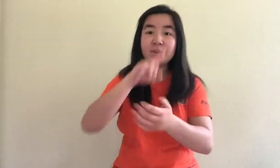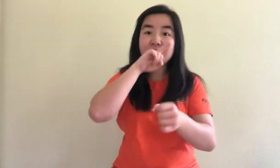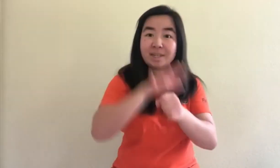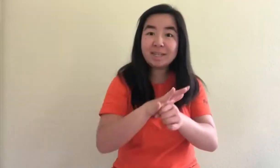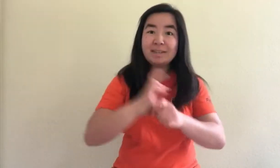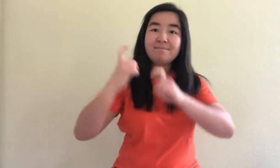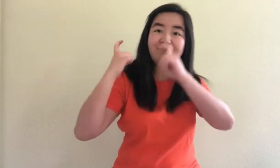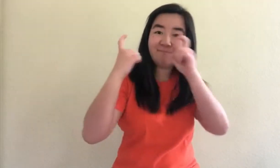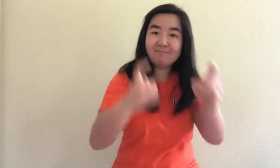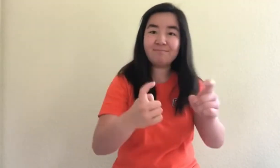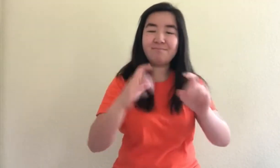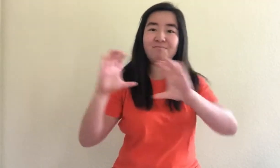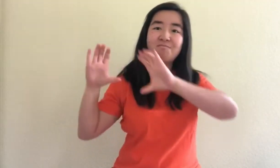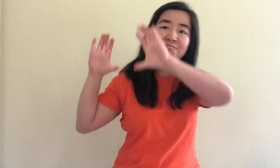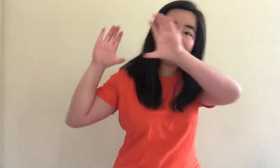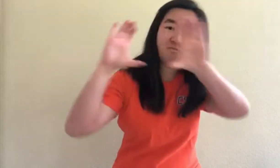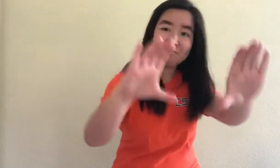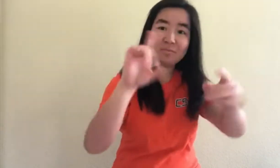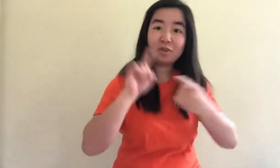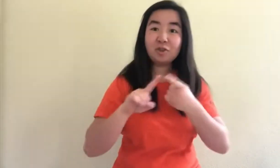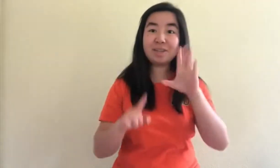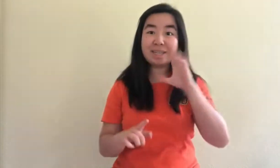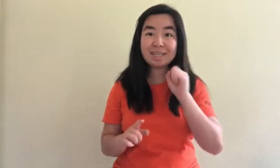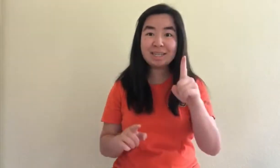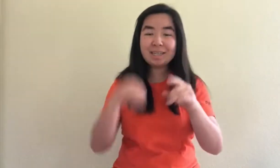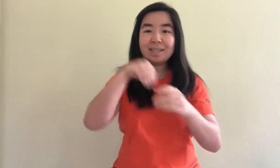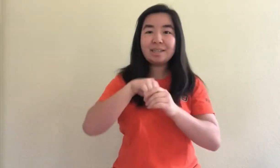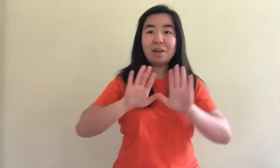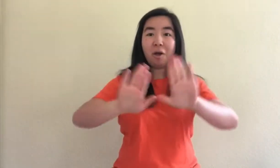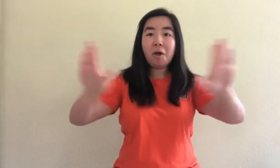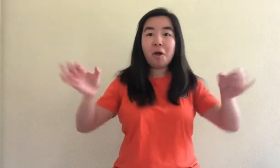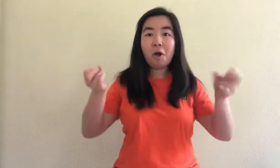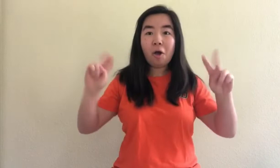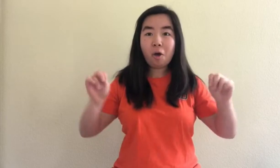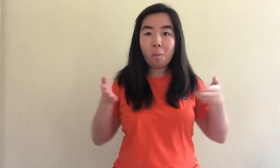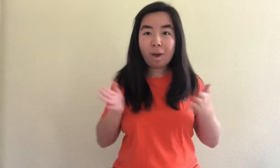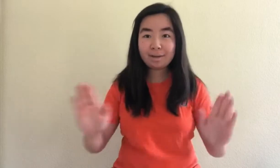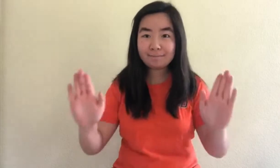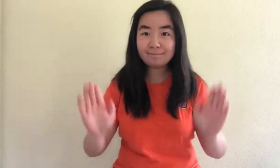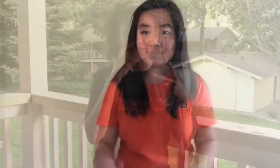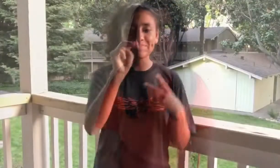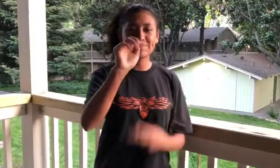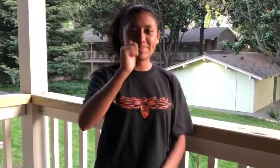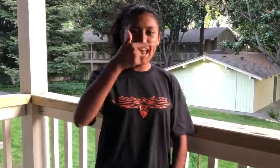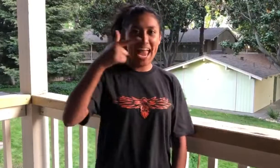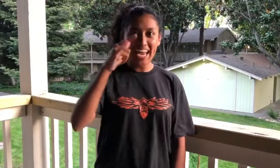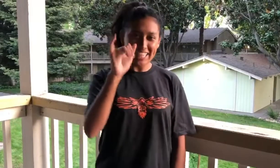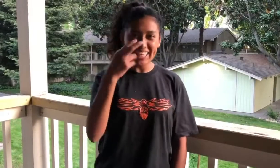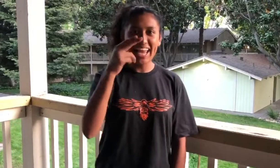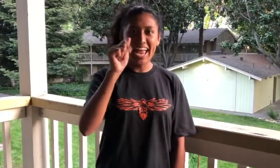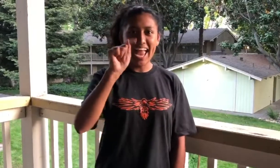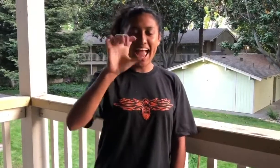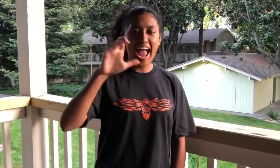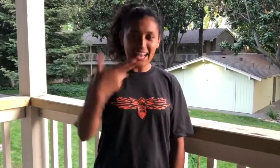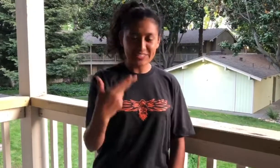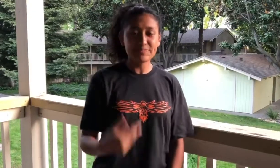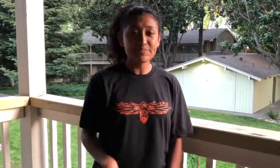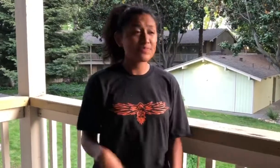mucho, mucho a CSD. Maggie Hatch se